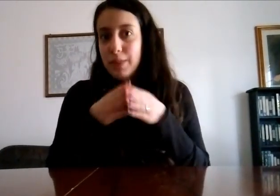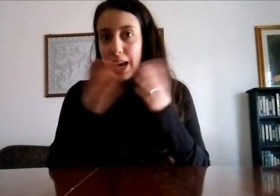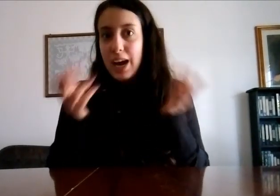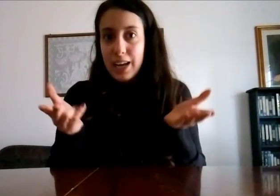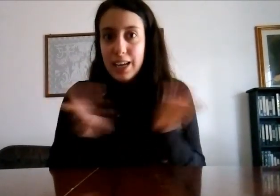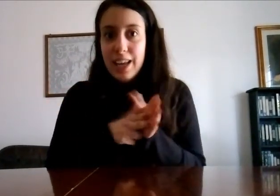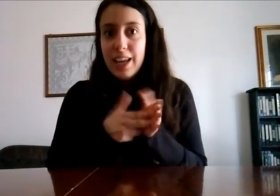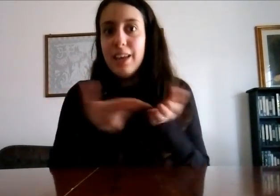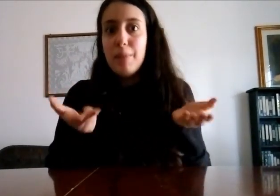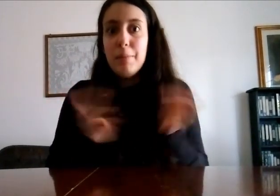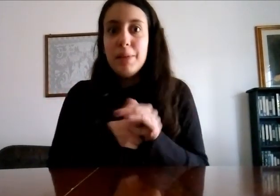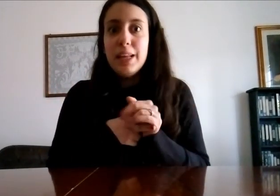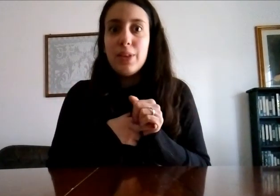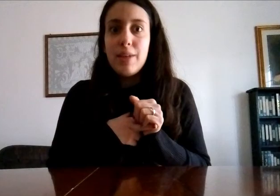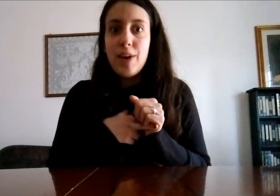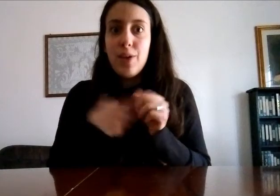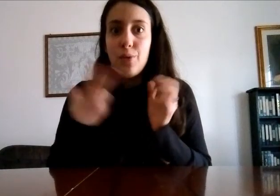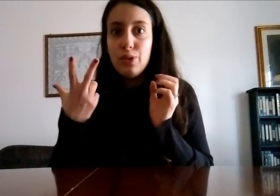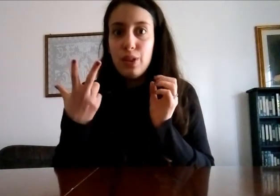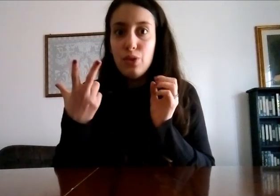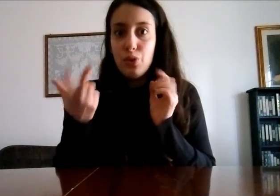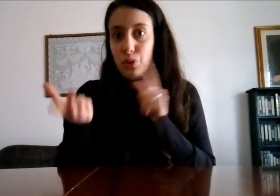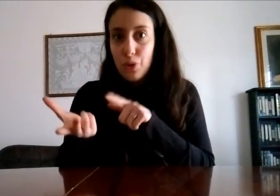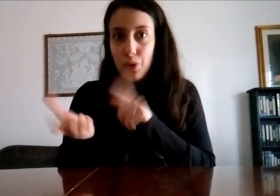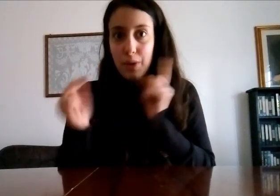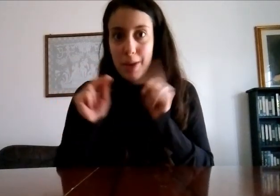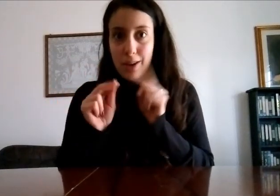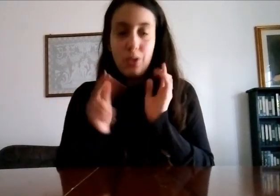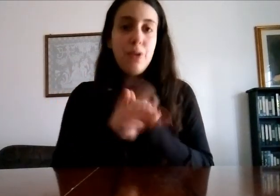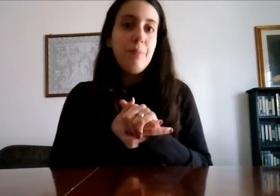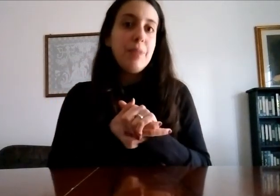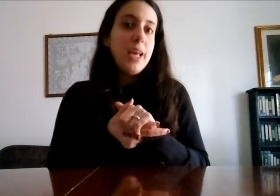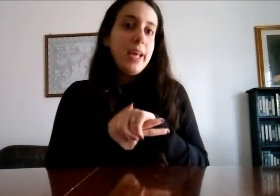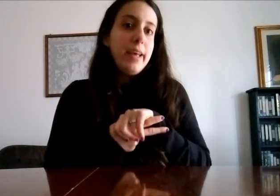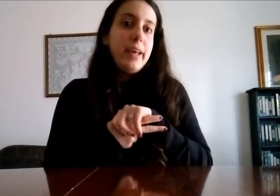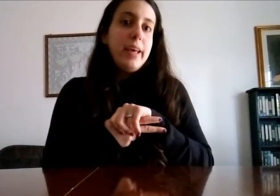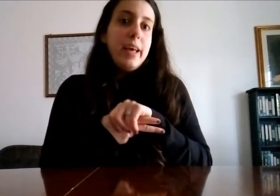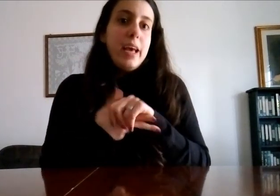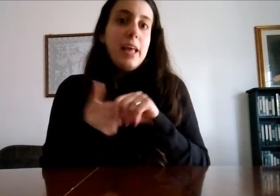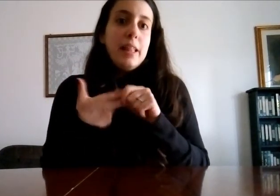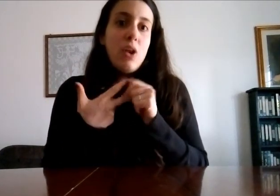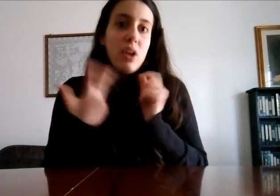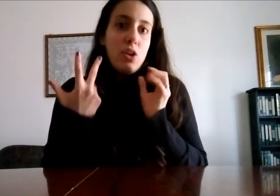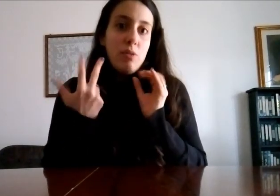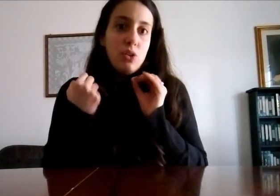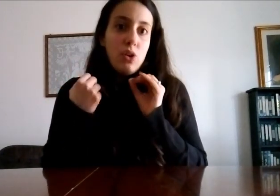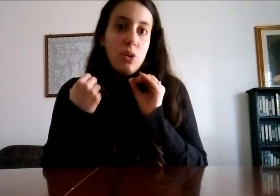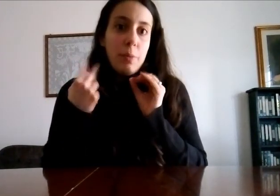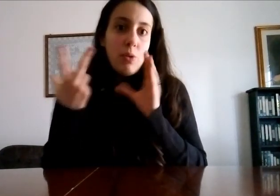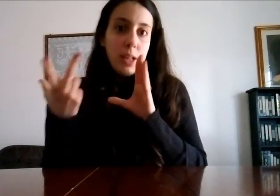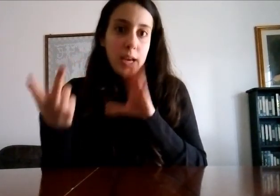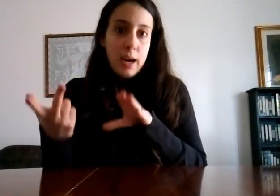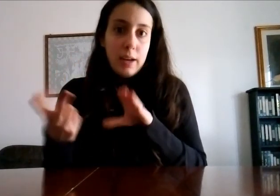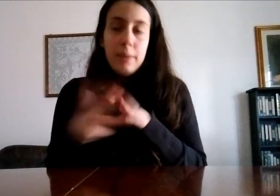3 anni i bambini cosa fanno quando sentono il dolore piangono e da allora io ho avuto paura dei cani